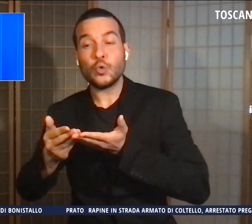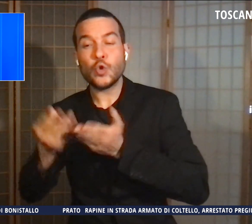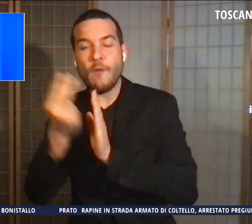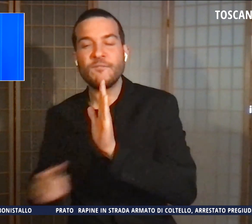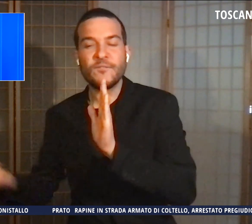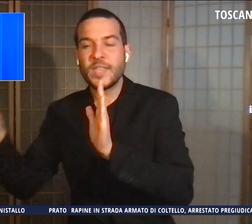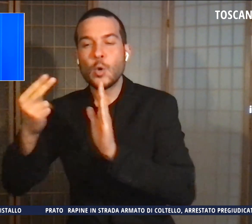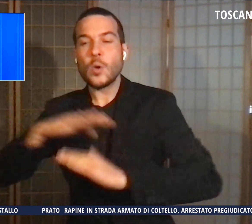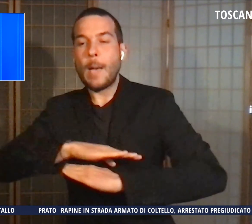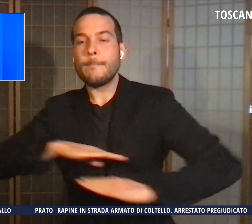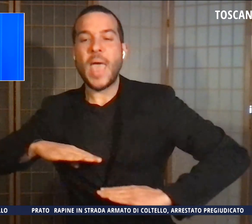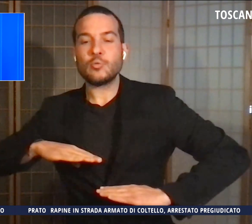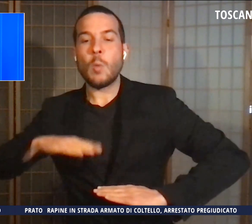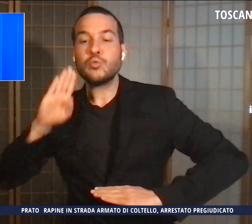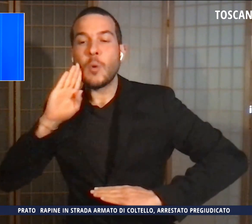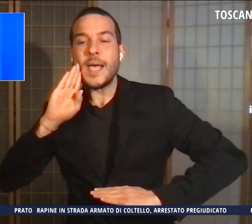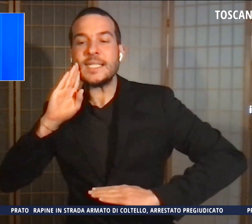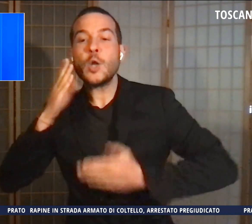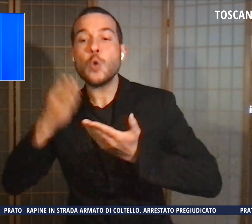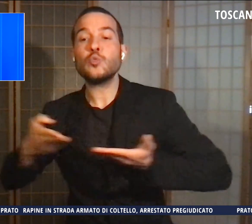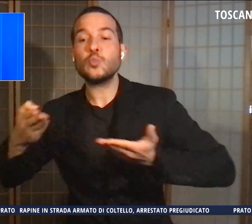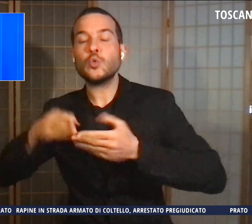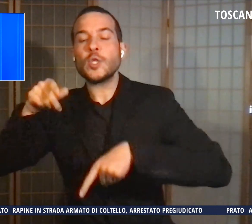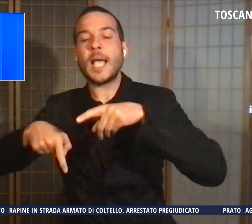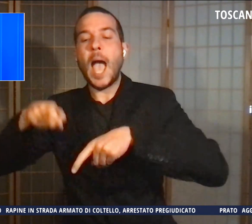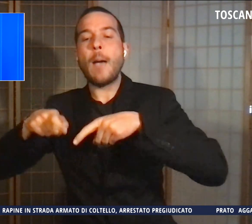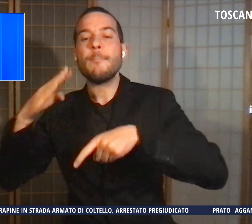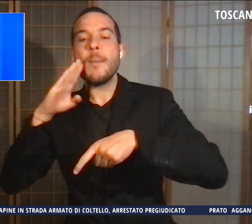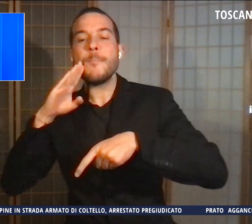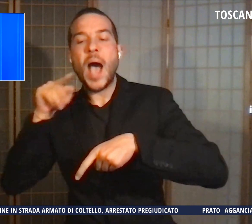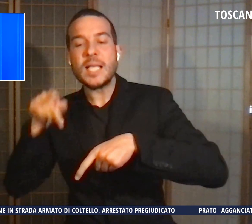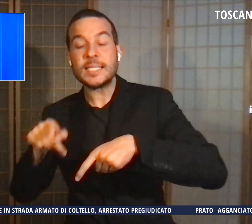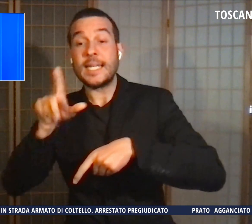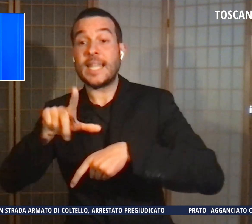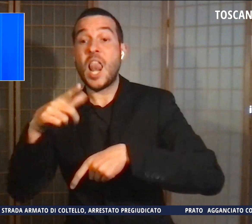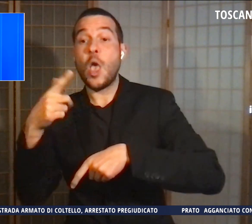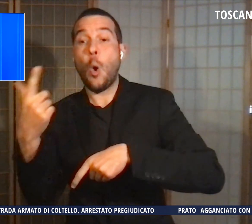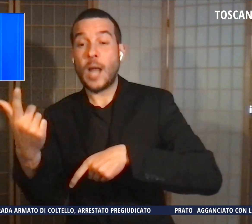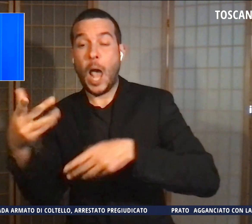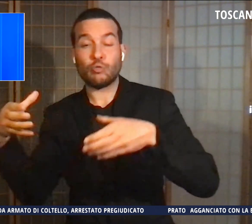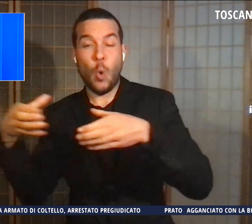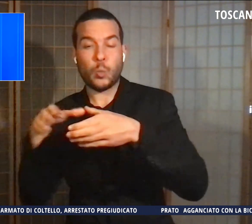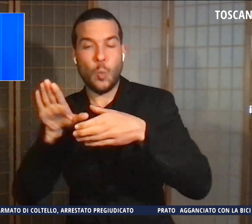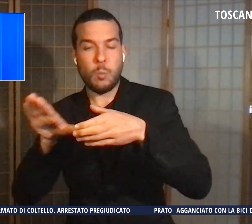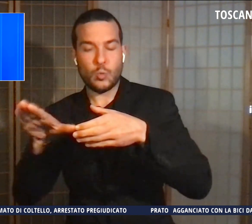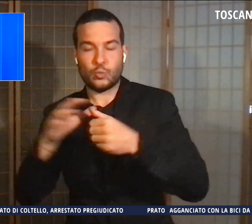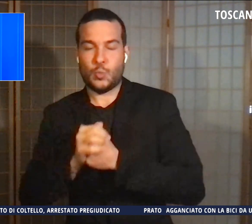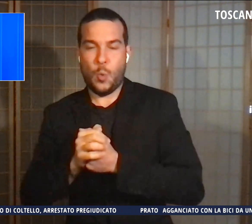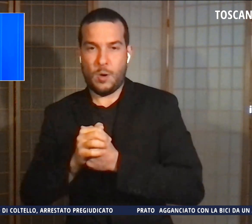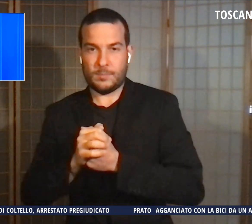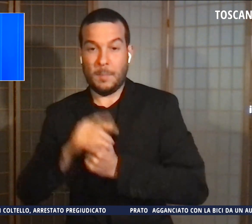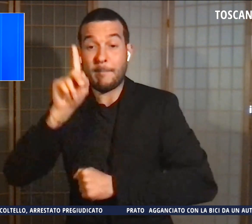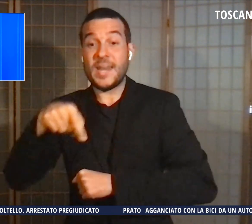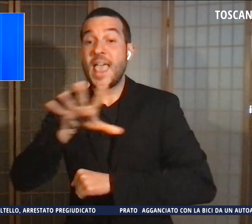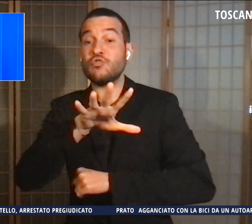e studio di gambe pure maschili, di Leonardo e Bottega, databile tra il 1510 e